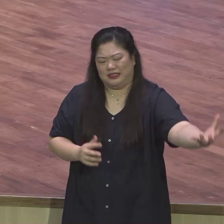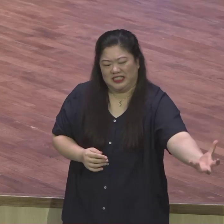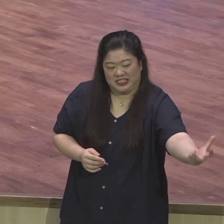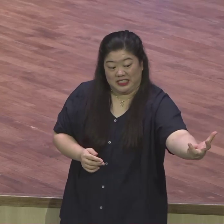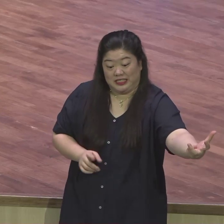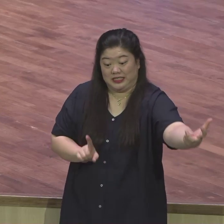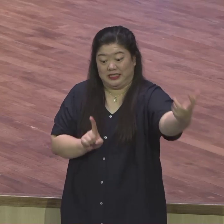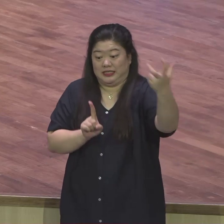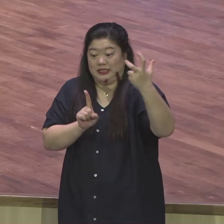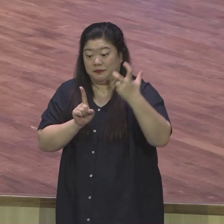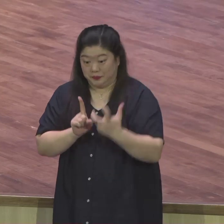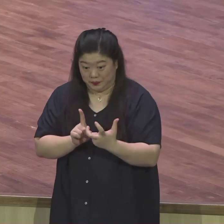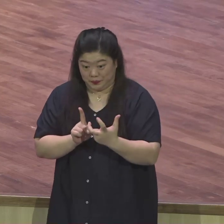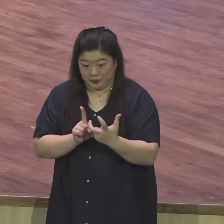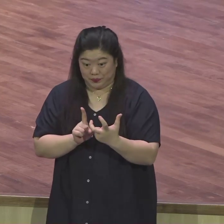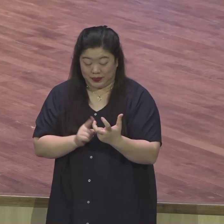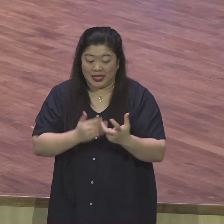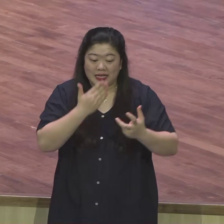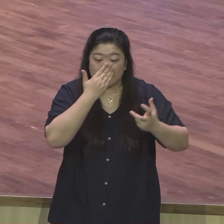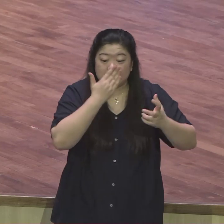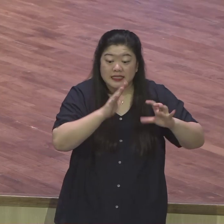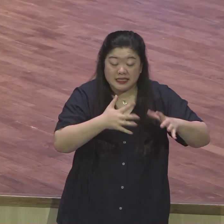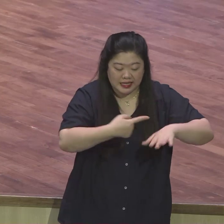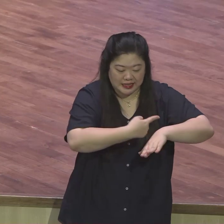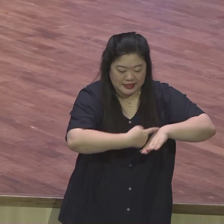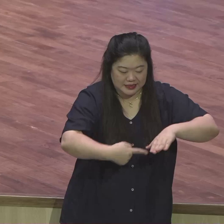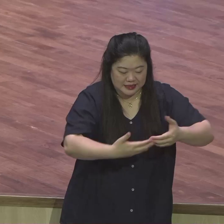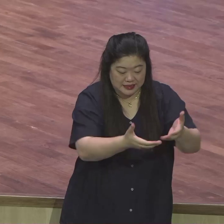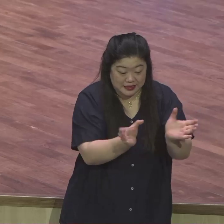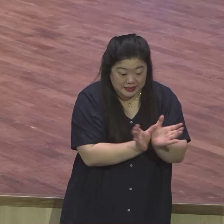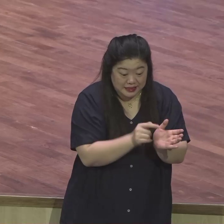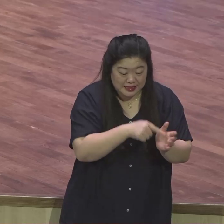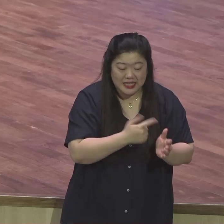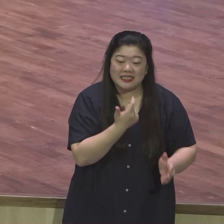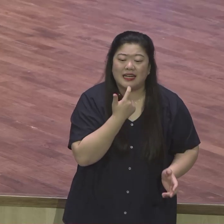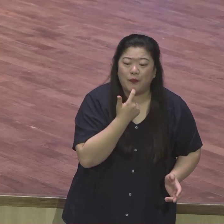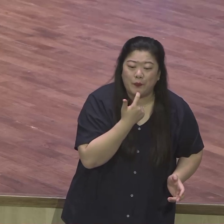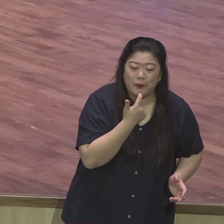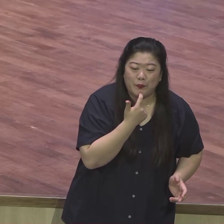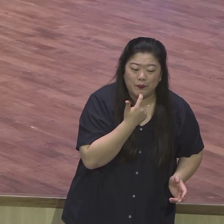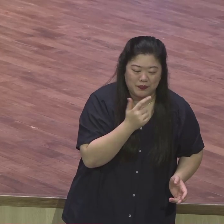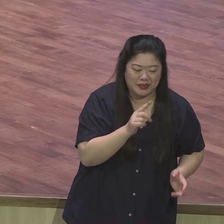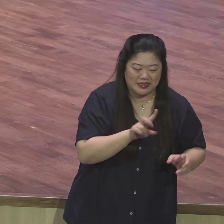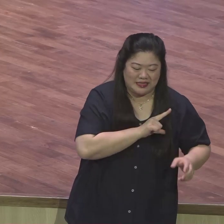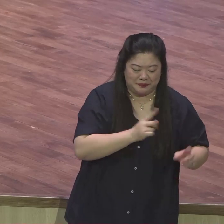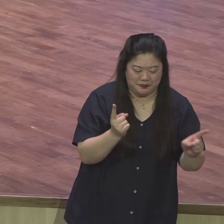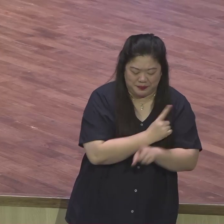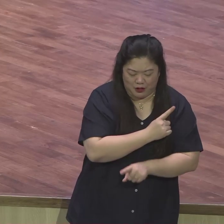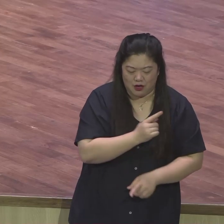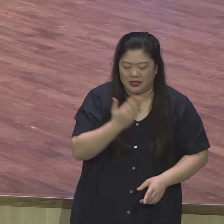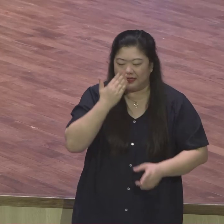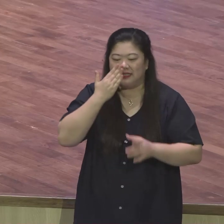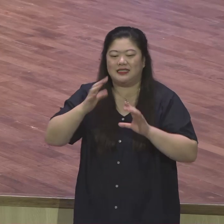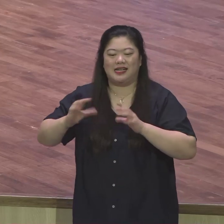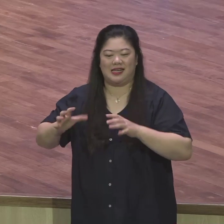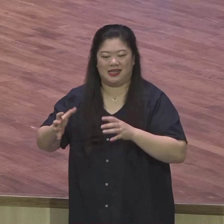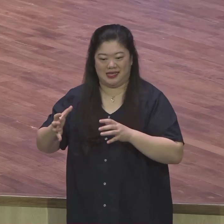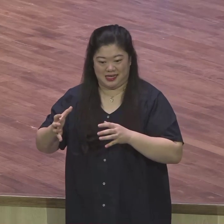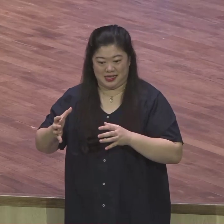민족이 이루어집니다. 야곱의 이름이 이스라엘로 바뀝니다. 그러면서 이제는 이스라엘 이라는 민족 지금 그 이스라엘 지금까지